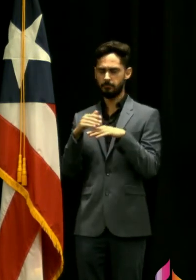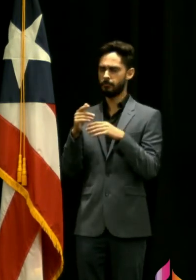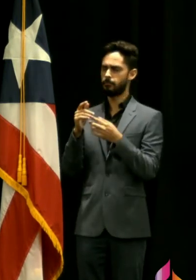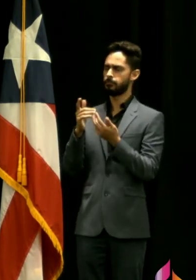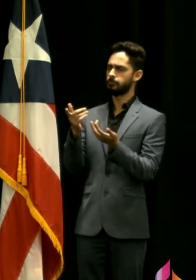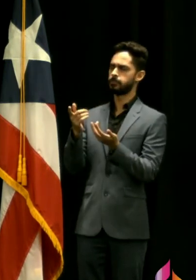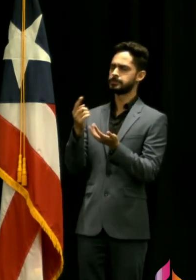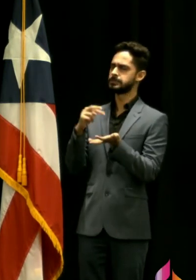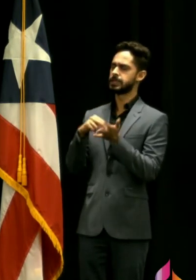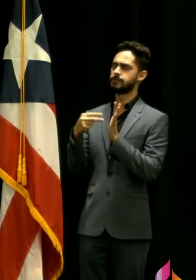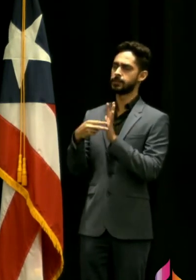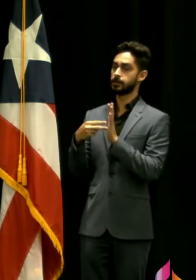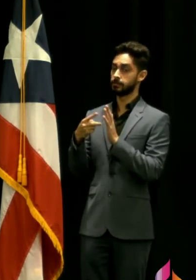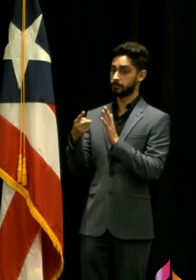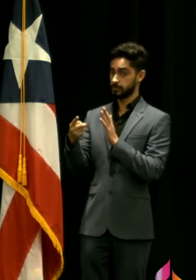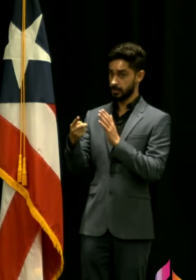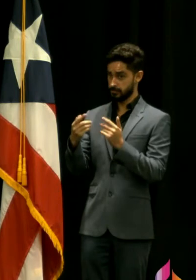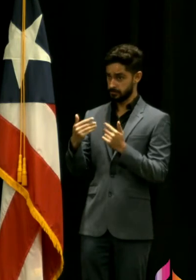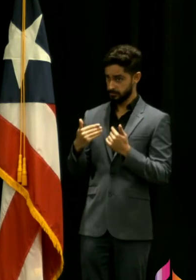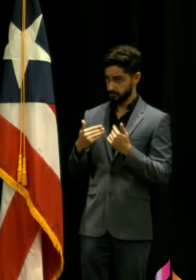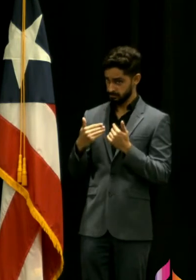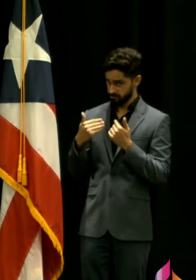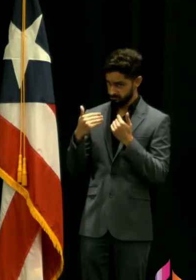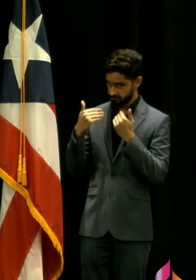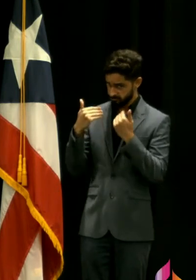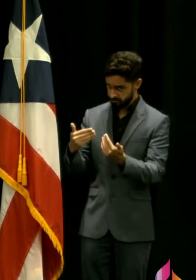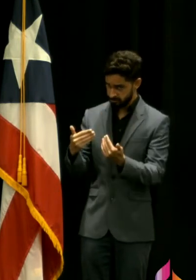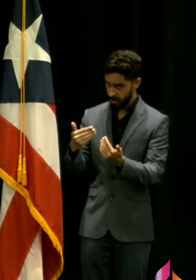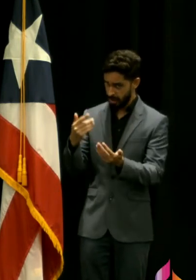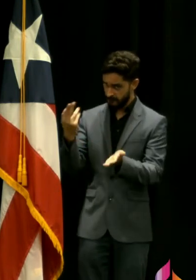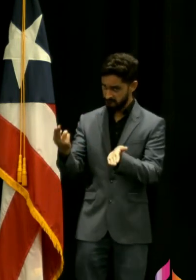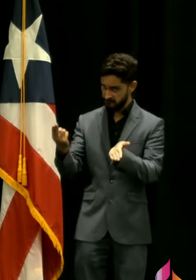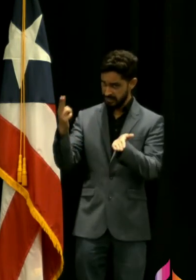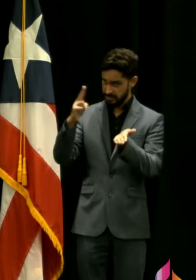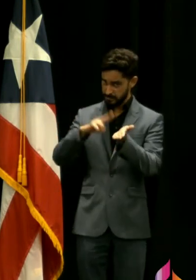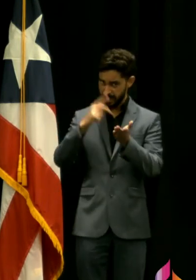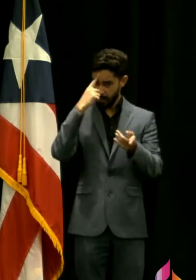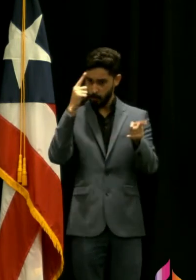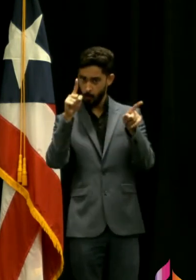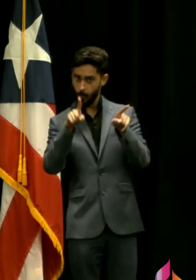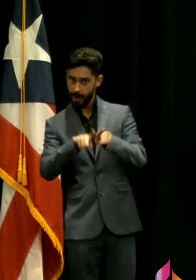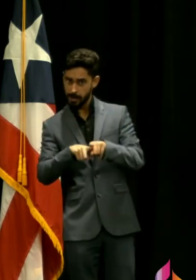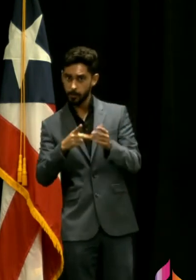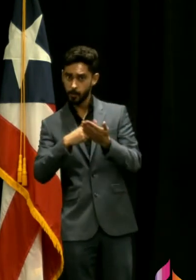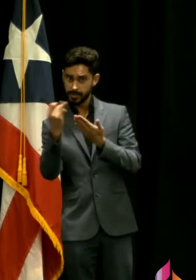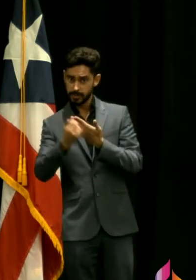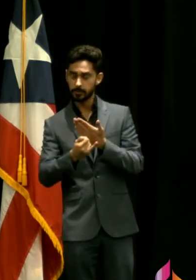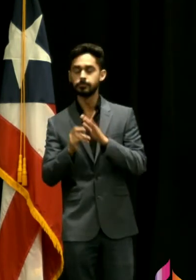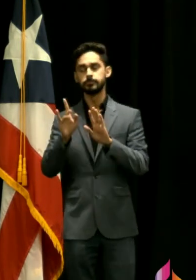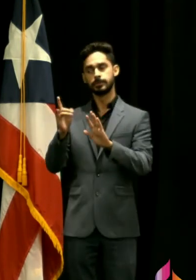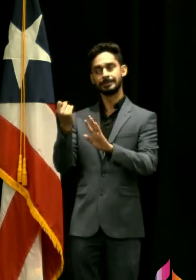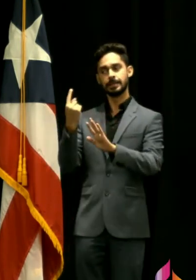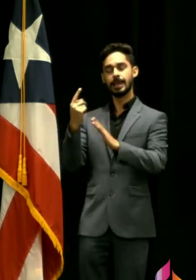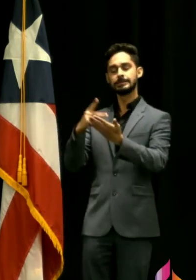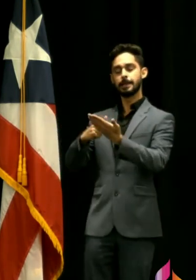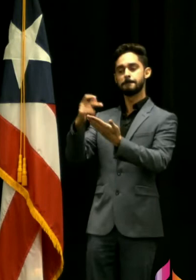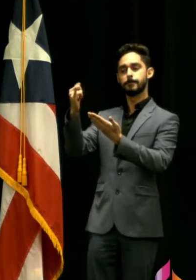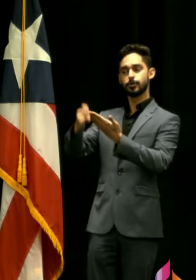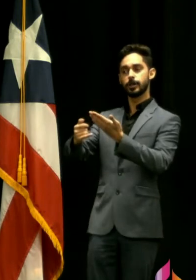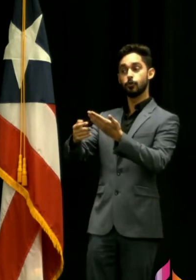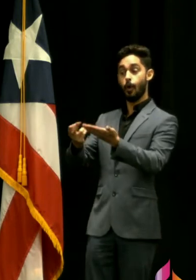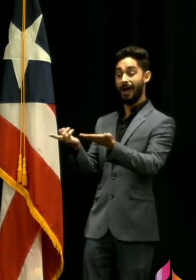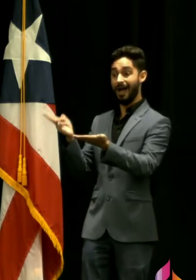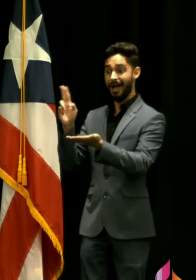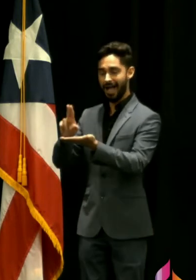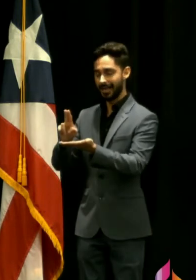significa que usted no está dispuesto a firmar el proyecto que se aprobó en la cámara ese proyecto puede ser enmendado yo no tengo reparo a